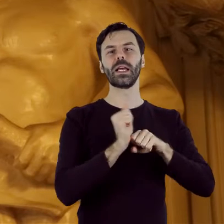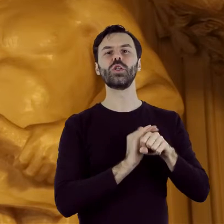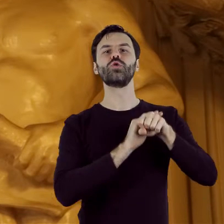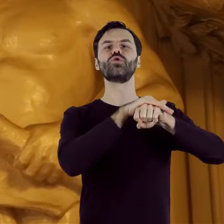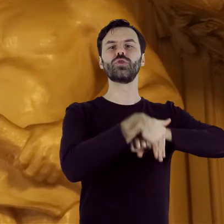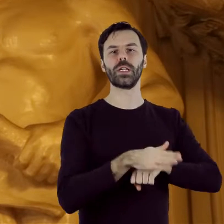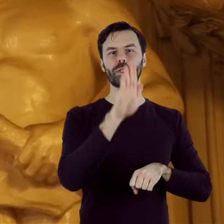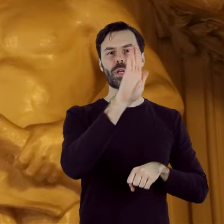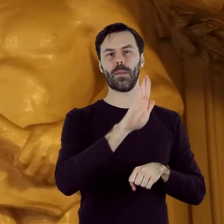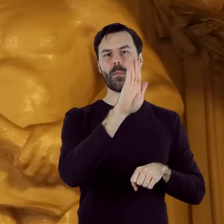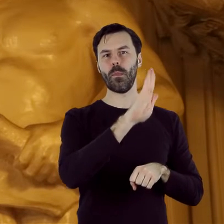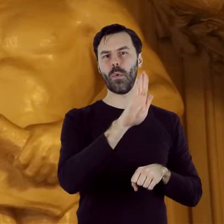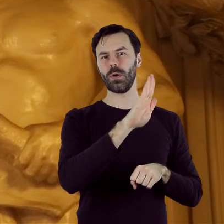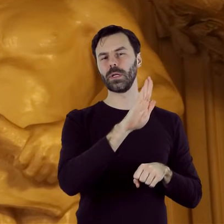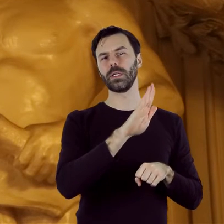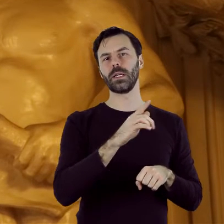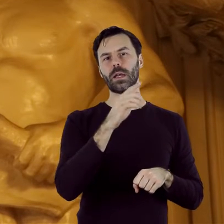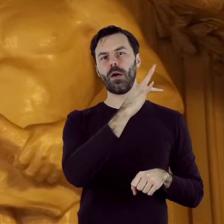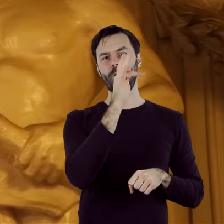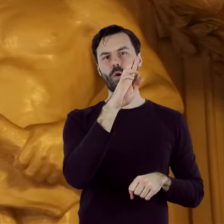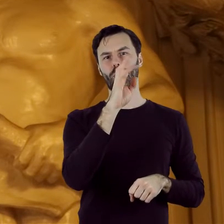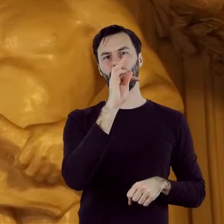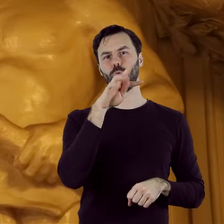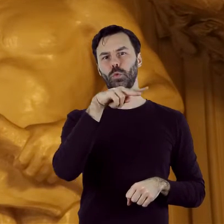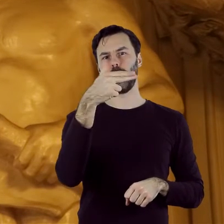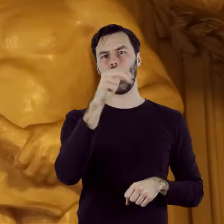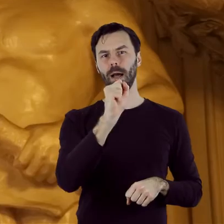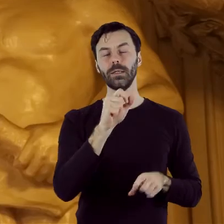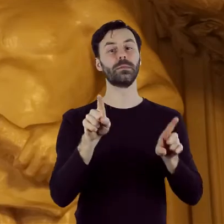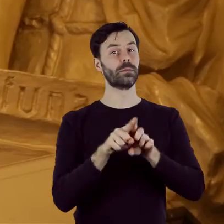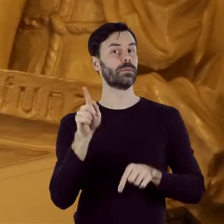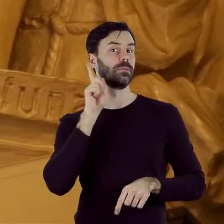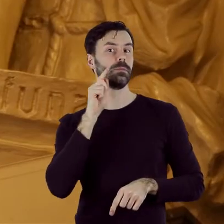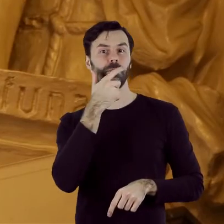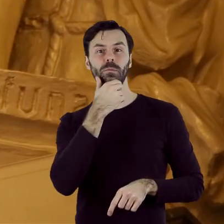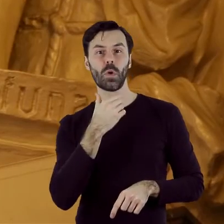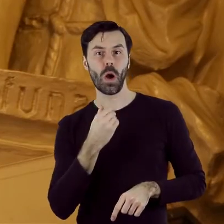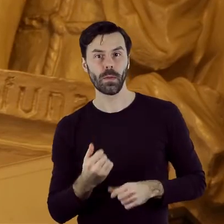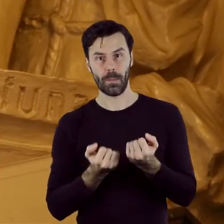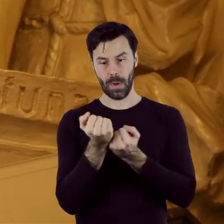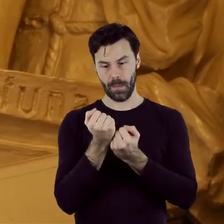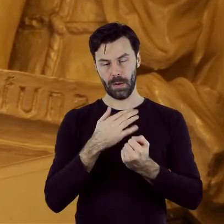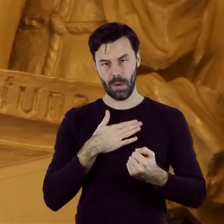boginię powodzenia i pomyślności fortunę oraz brodatego mężczyznę z papierusem w ręku, stojącego w łodzi.